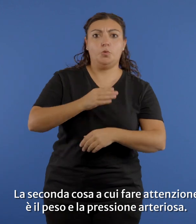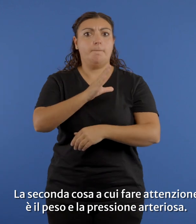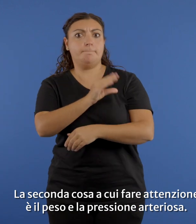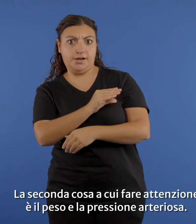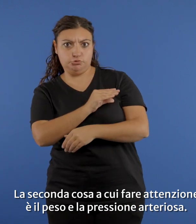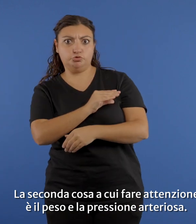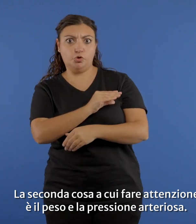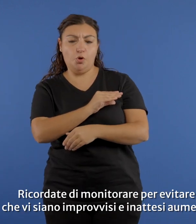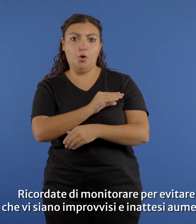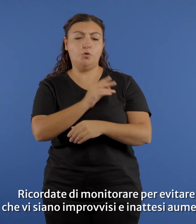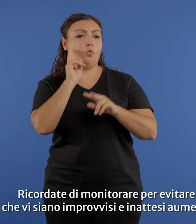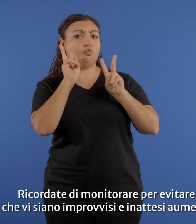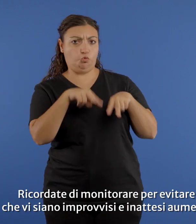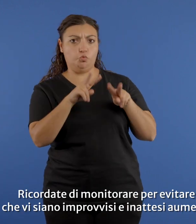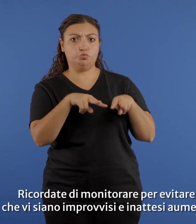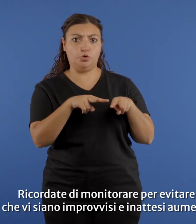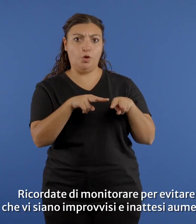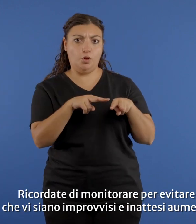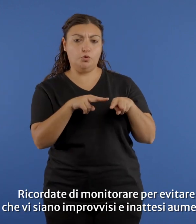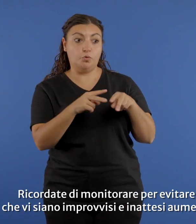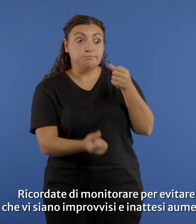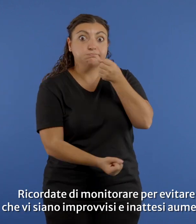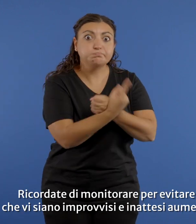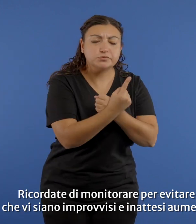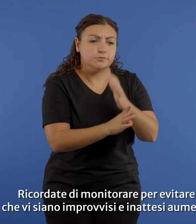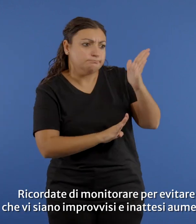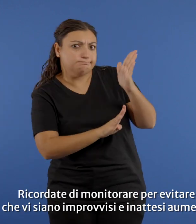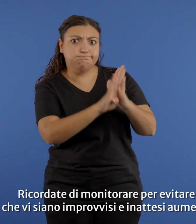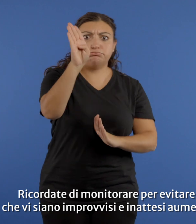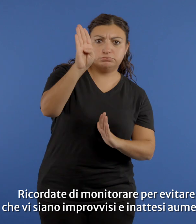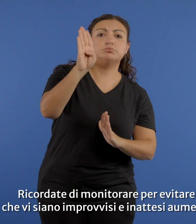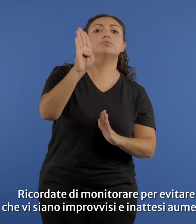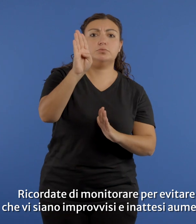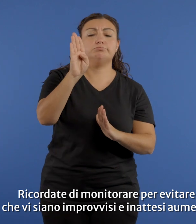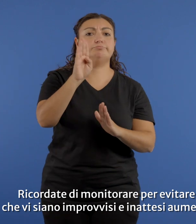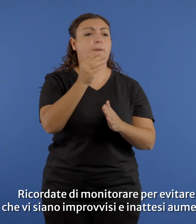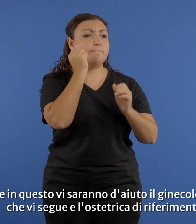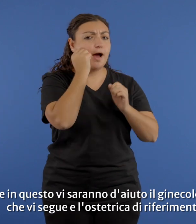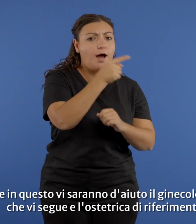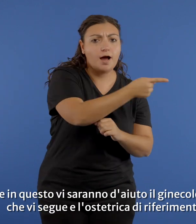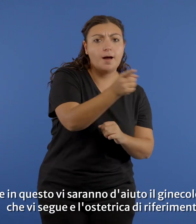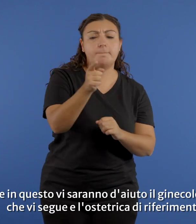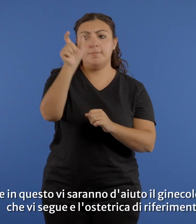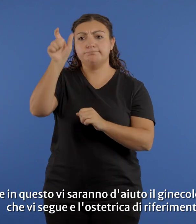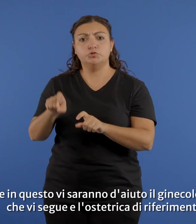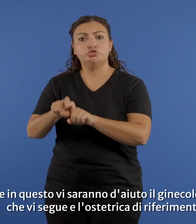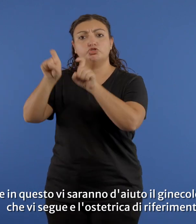arteriosa. Ricordate di monitorare per evitare che vi siano improvvisi inattesi aumenti e in questo vi saranno d'aiuto il